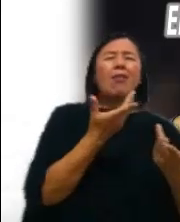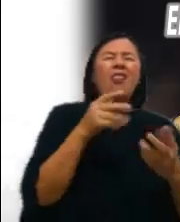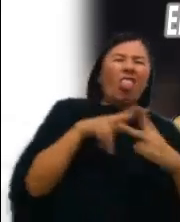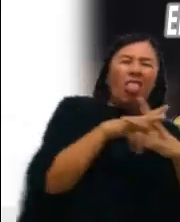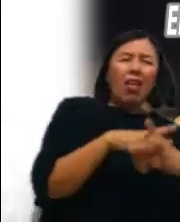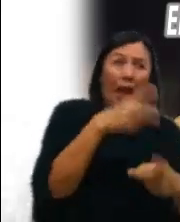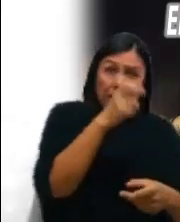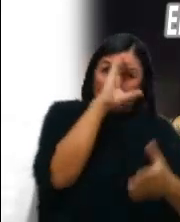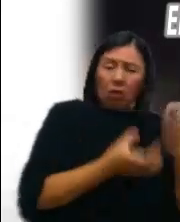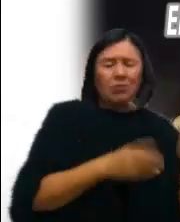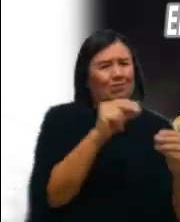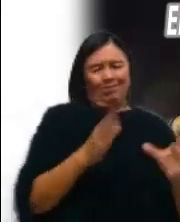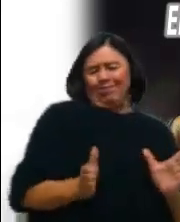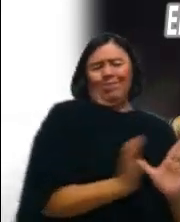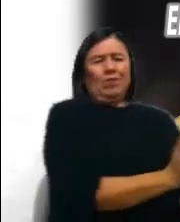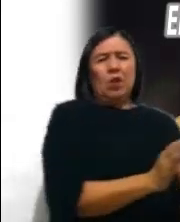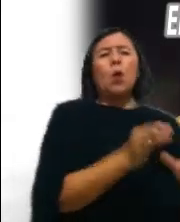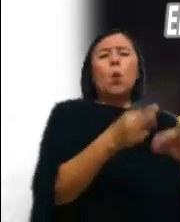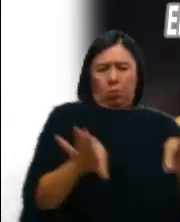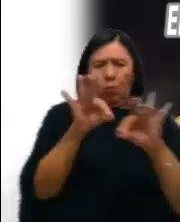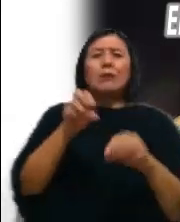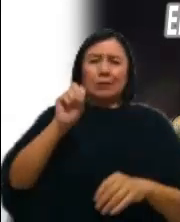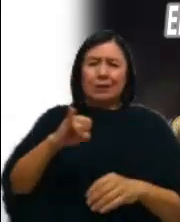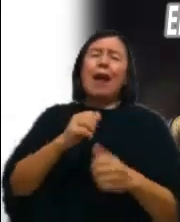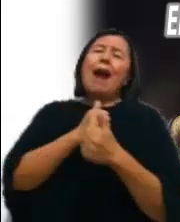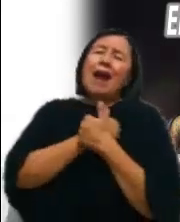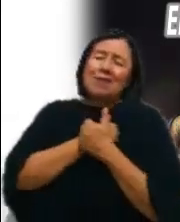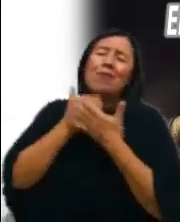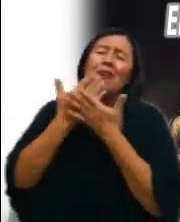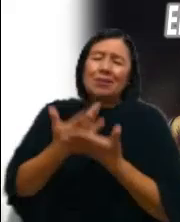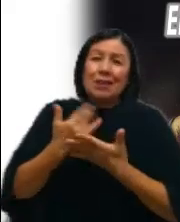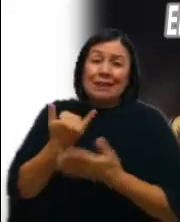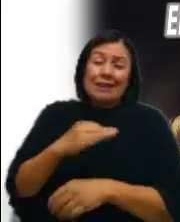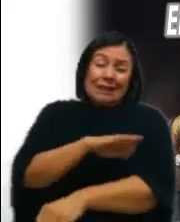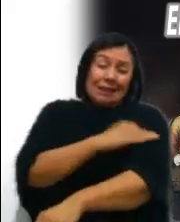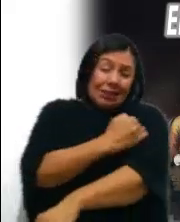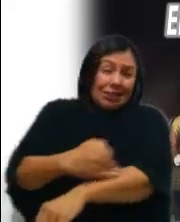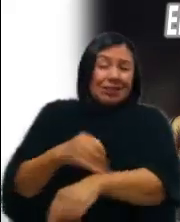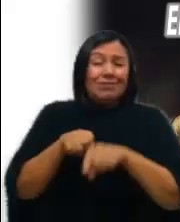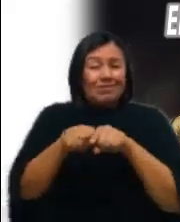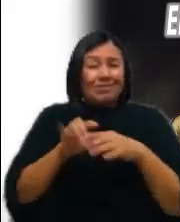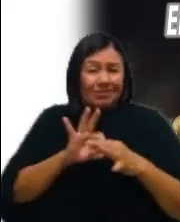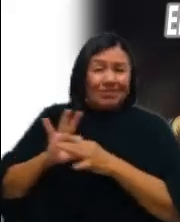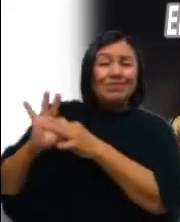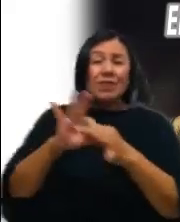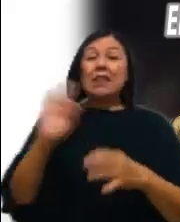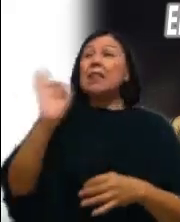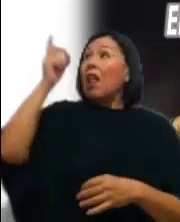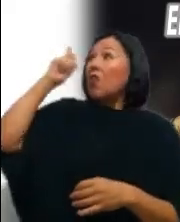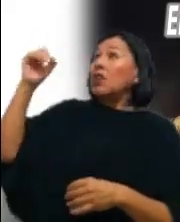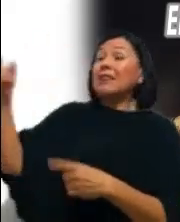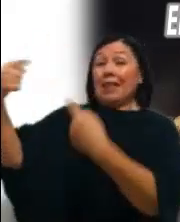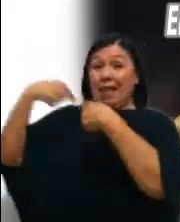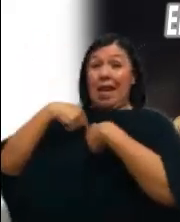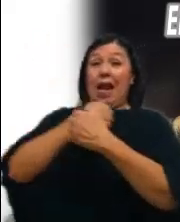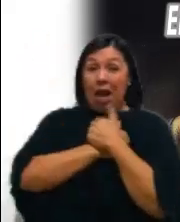la religión del amor, de la esperanza y de la fraternidad Si Dios nos ama, si me ha hecho su